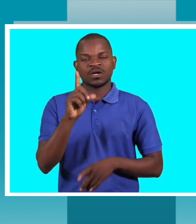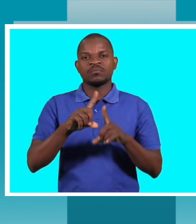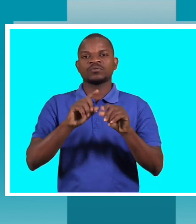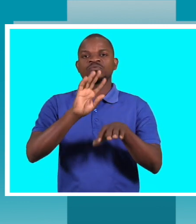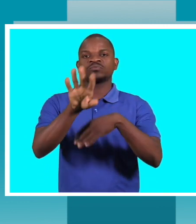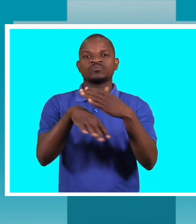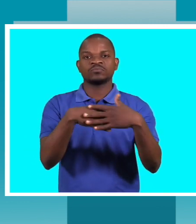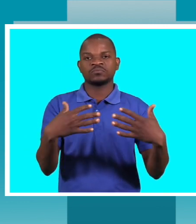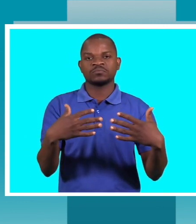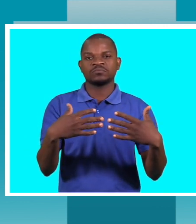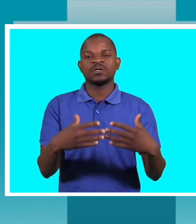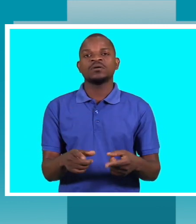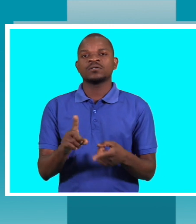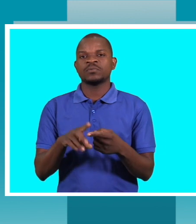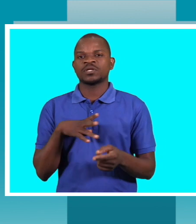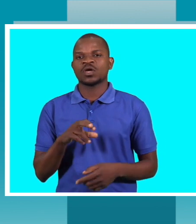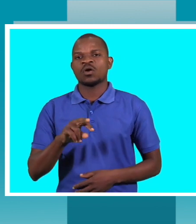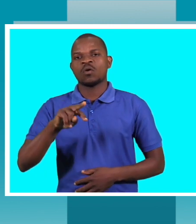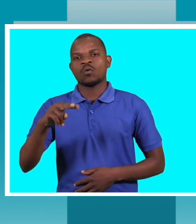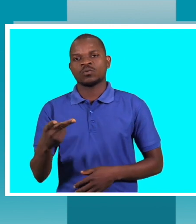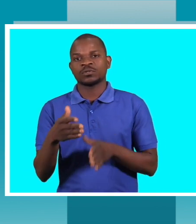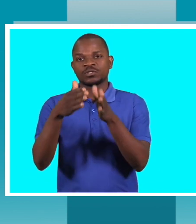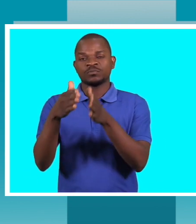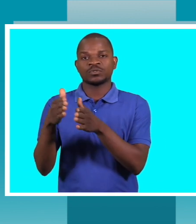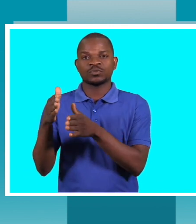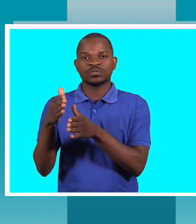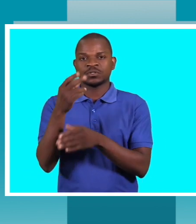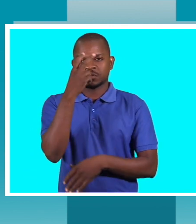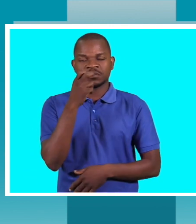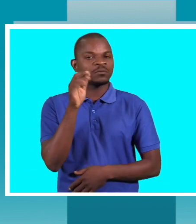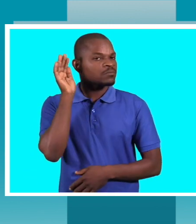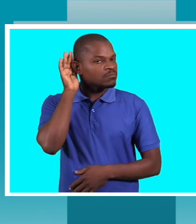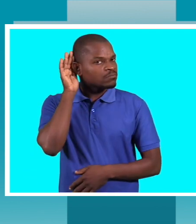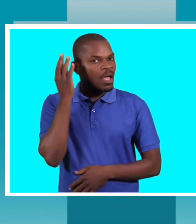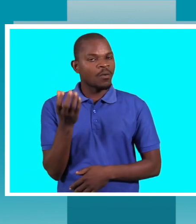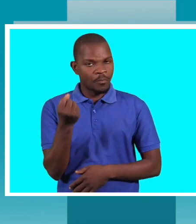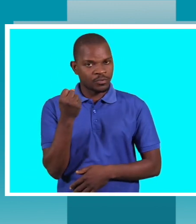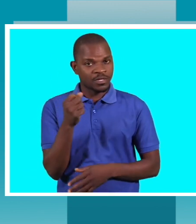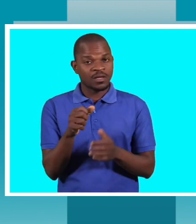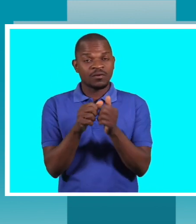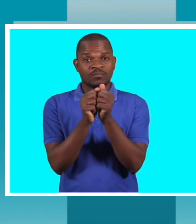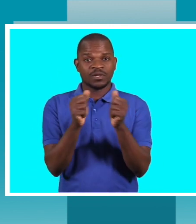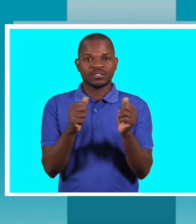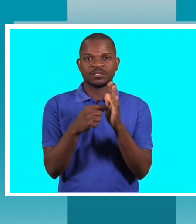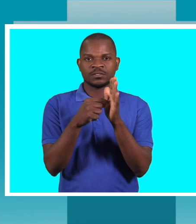temos as pessoas cegas que podem ouvir as informações, mas, por exemplo, se for para